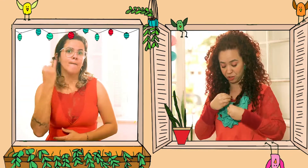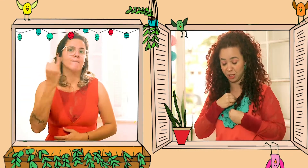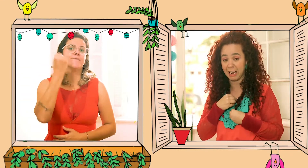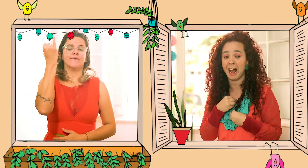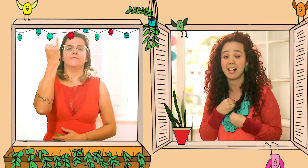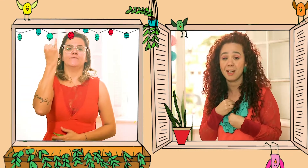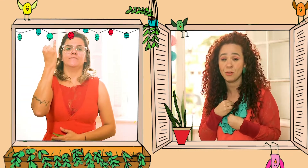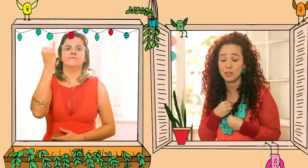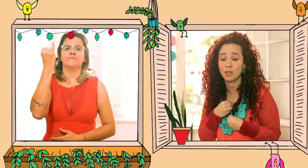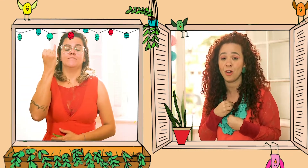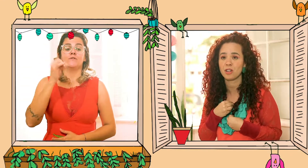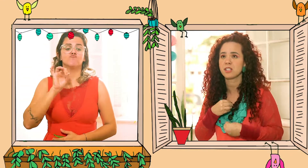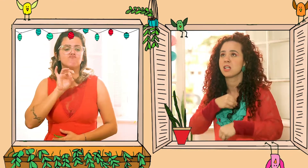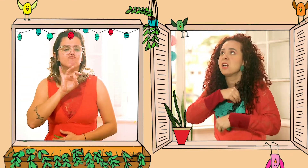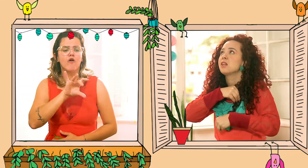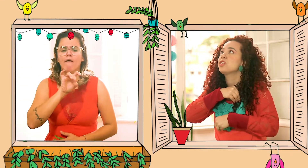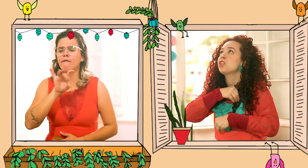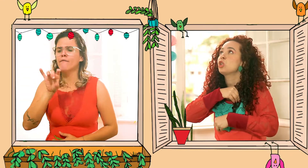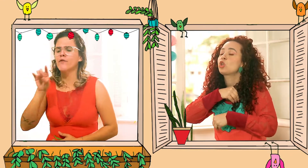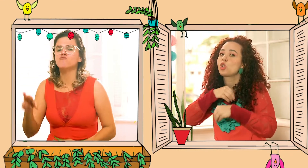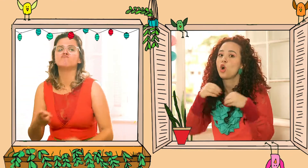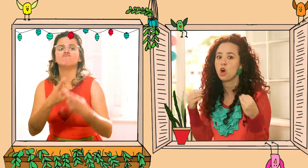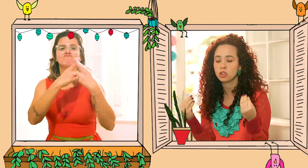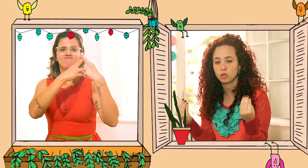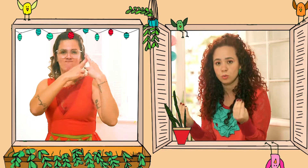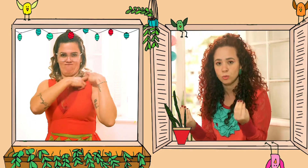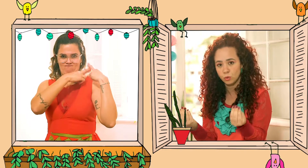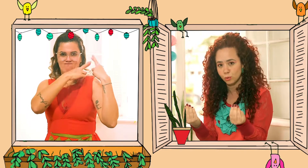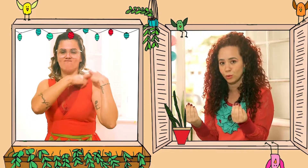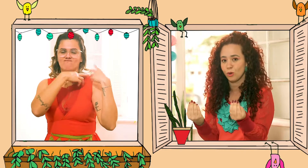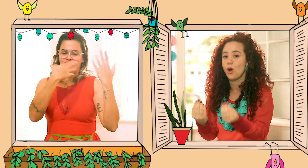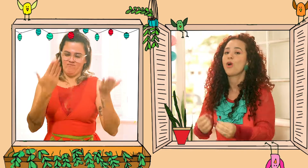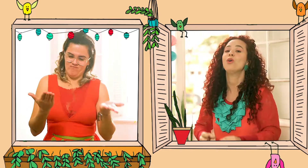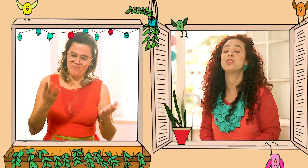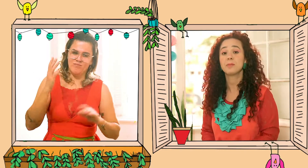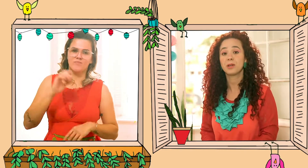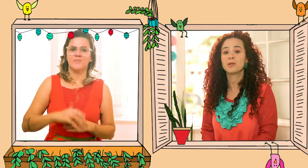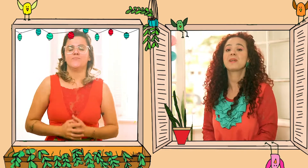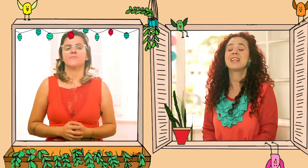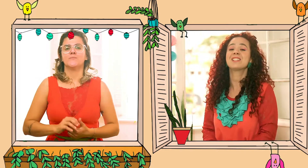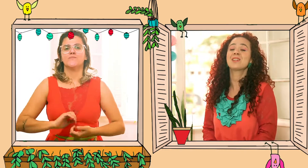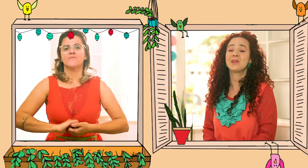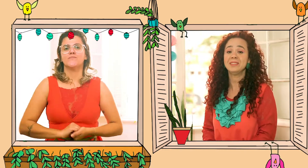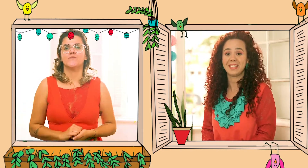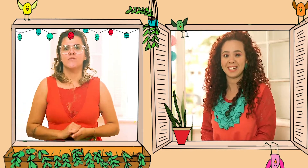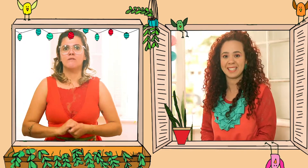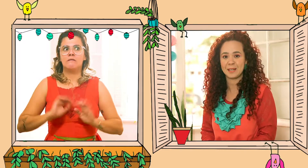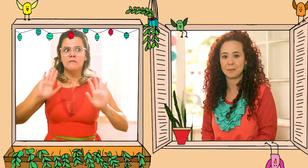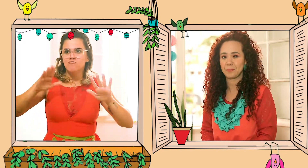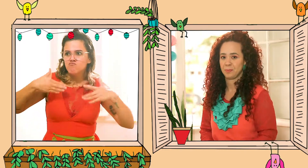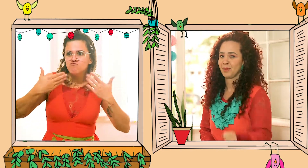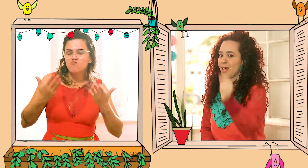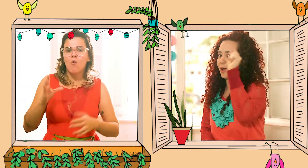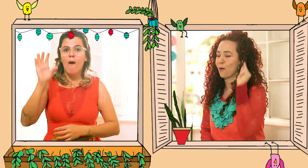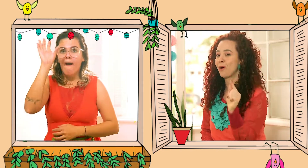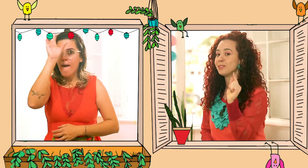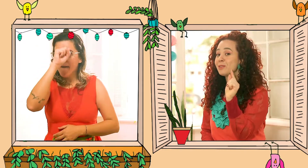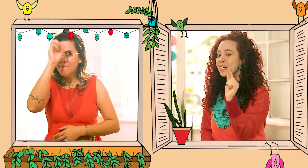depende de cada um de nós e de todo mundo, contribuindo para que isso aconteça.